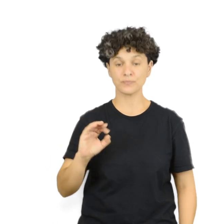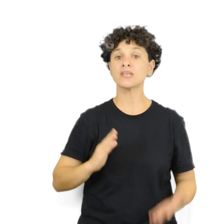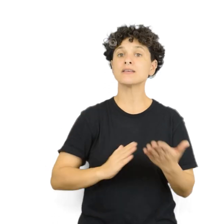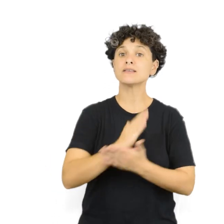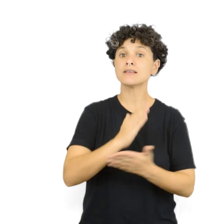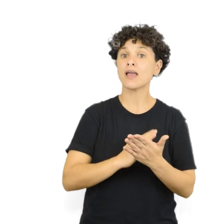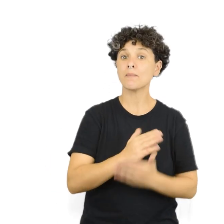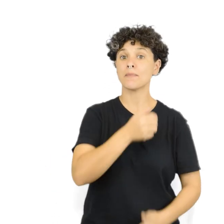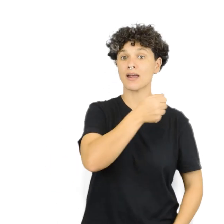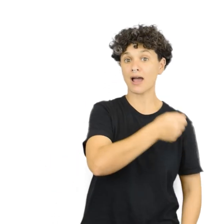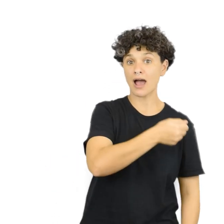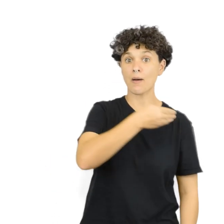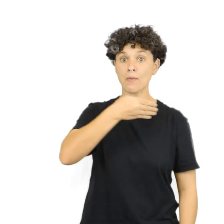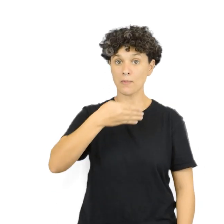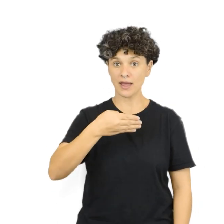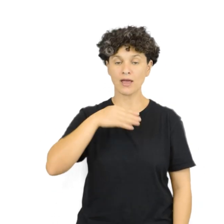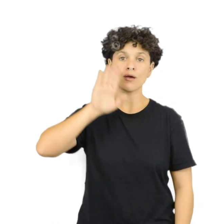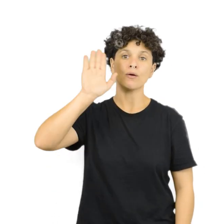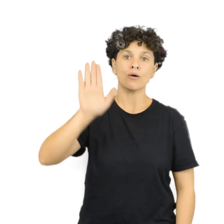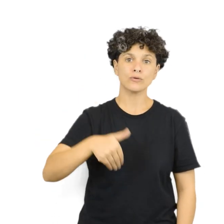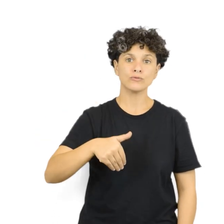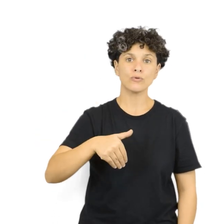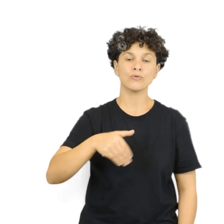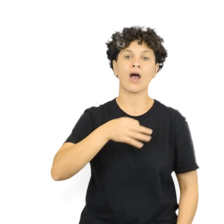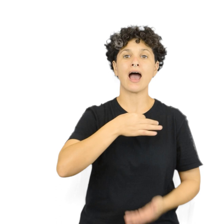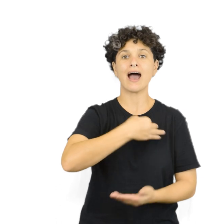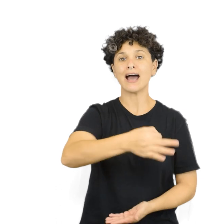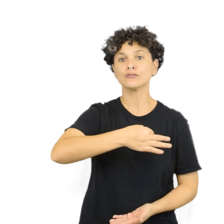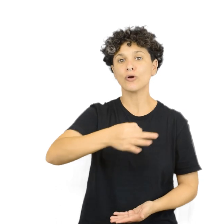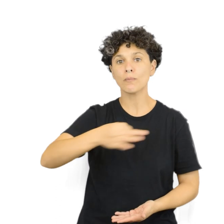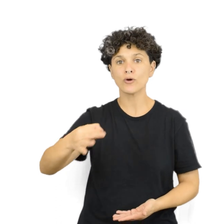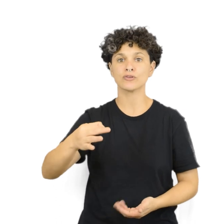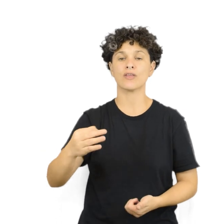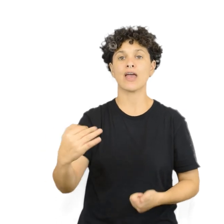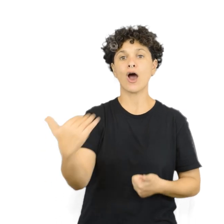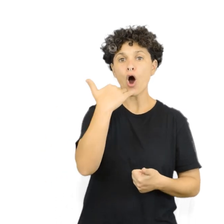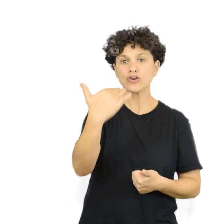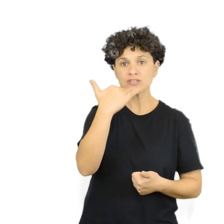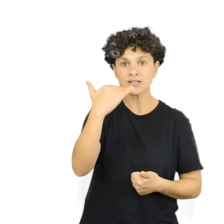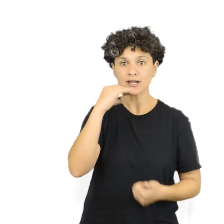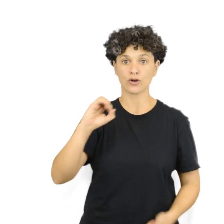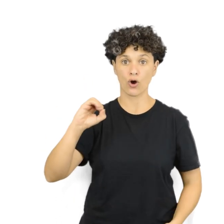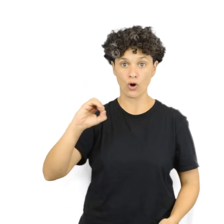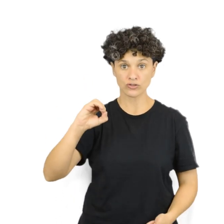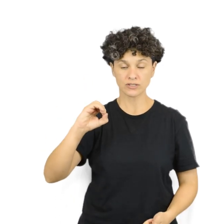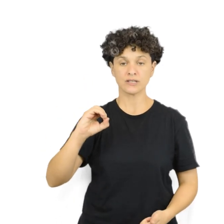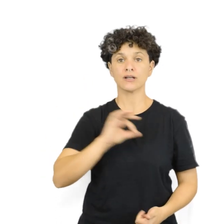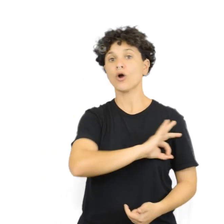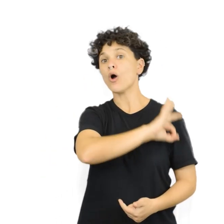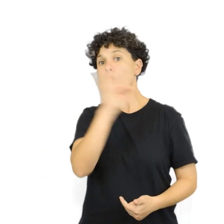Por lo general A y B son oxígeno, O, nitrógeno,